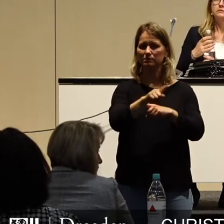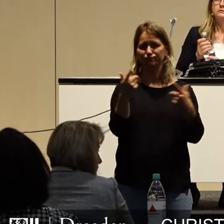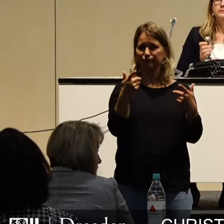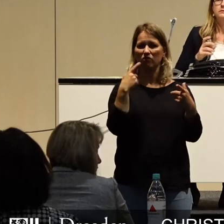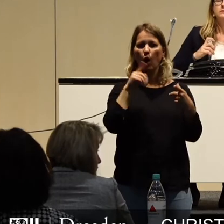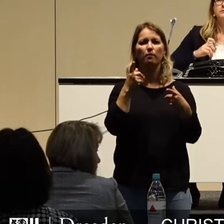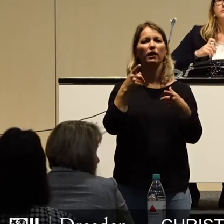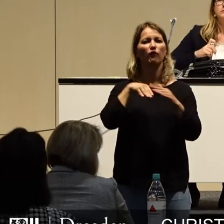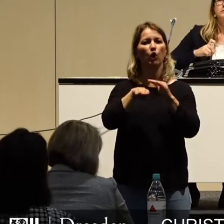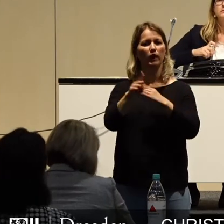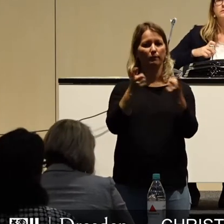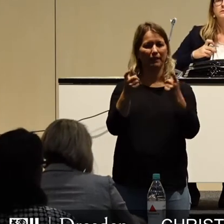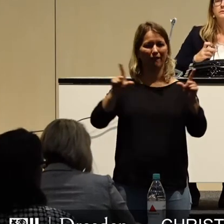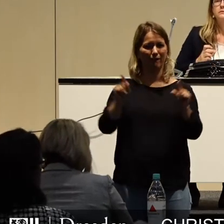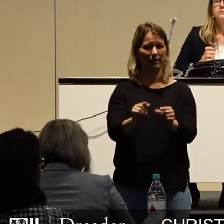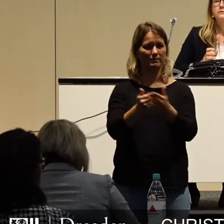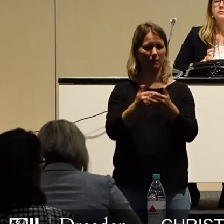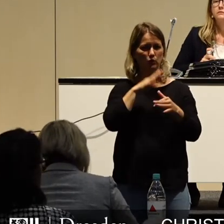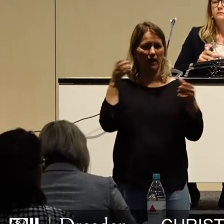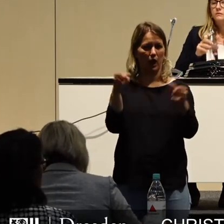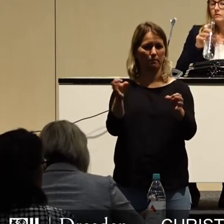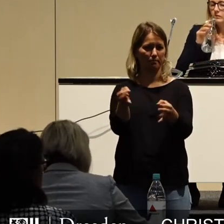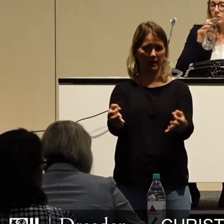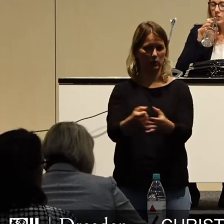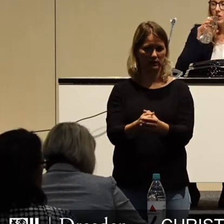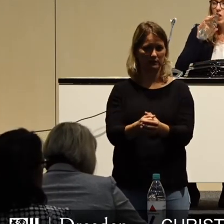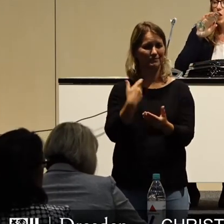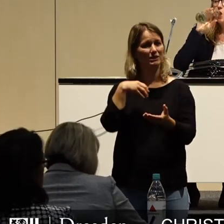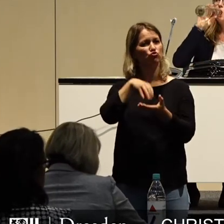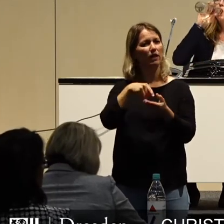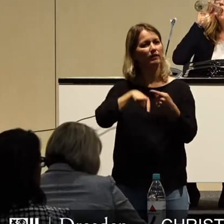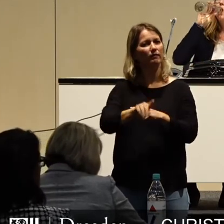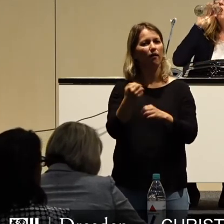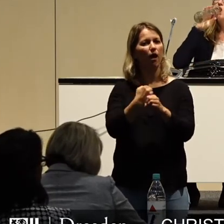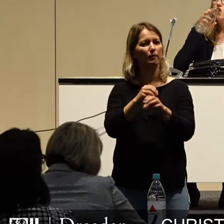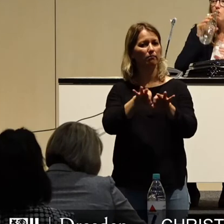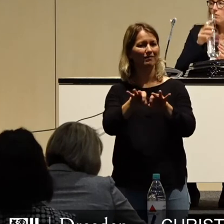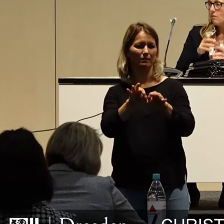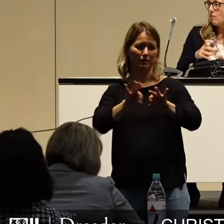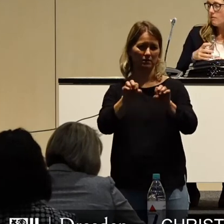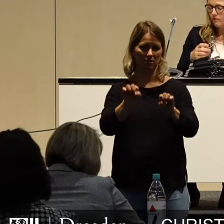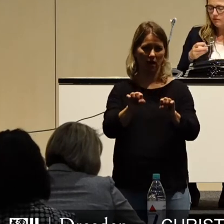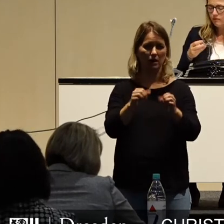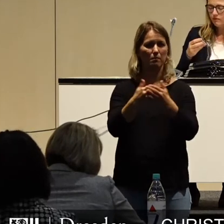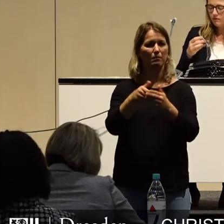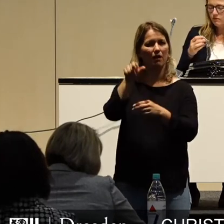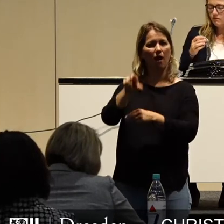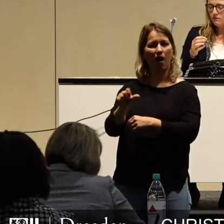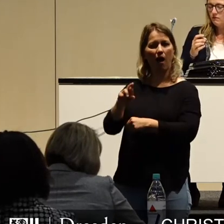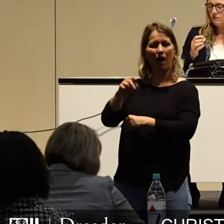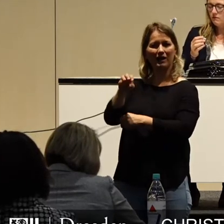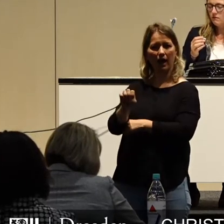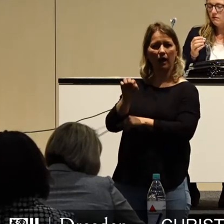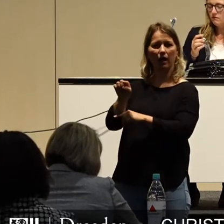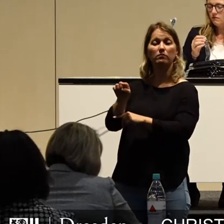Flüchtlingszuzug. Es gibt viele Chancen, die städtische Arbeit besser zu organisieren. In dem Zusammenhang sei mal auf die Arge verwiesen, immerhin zu